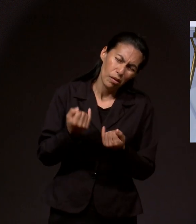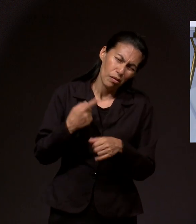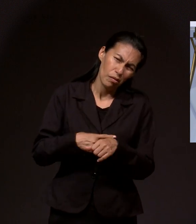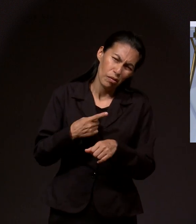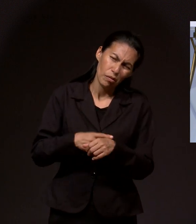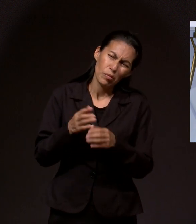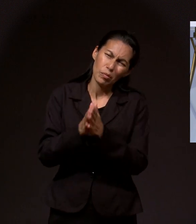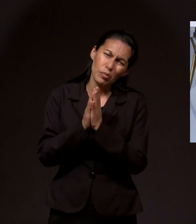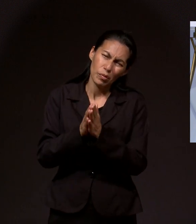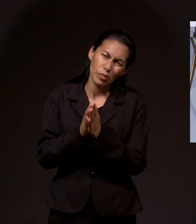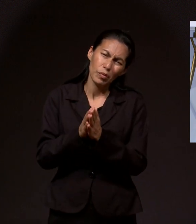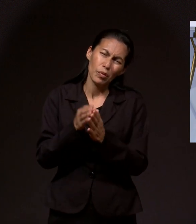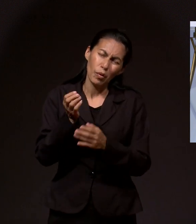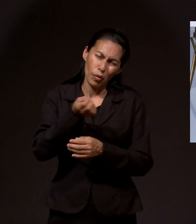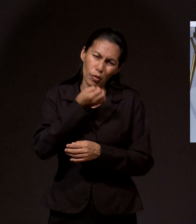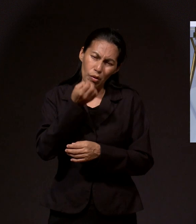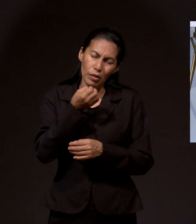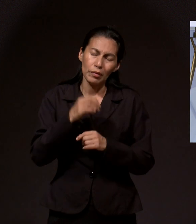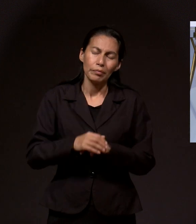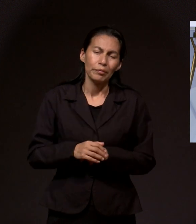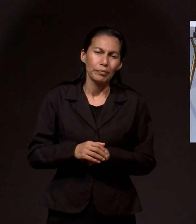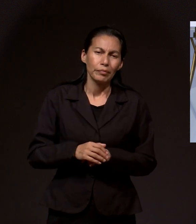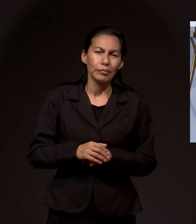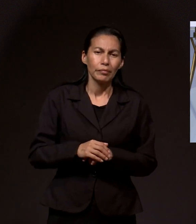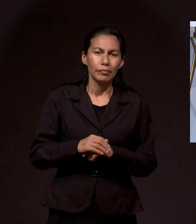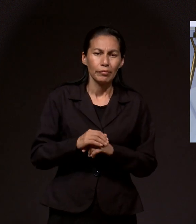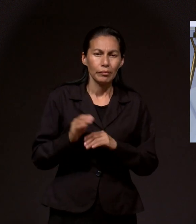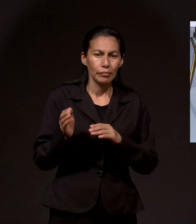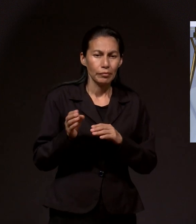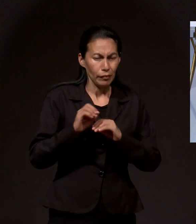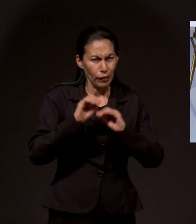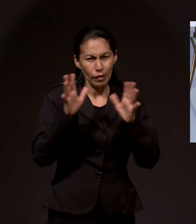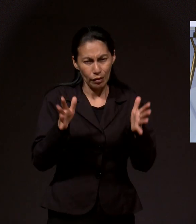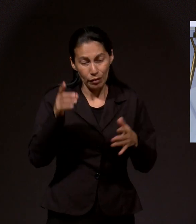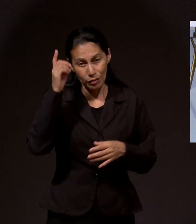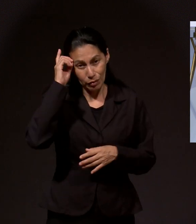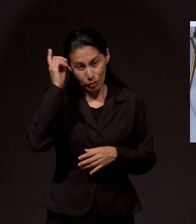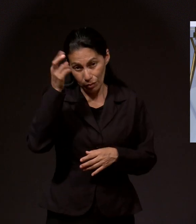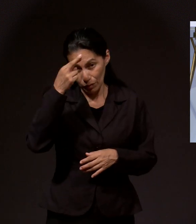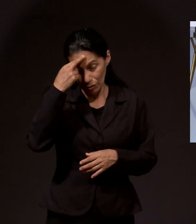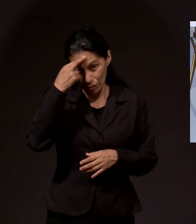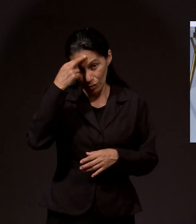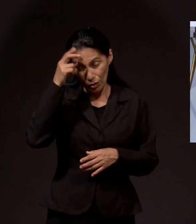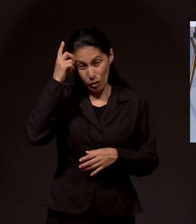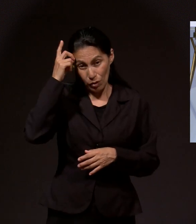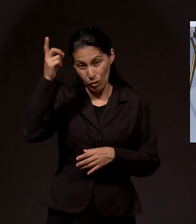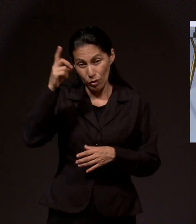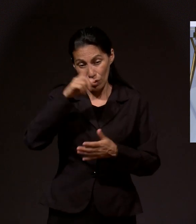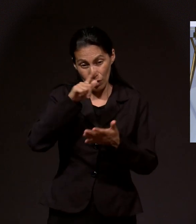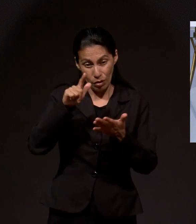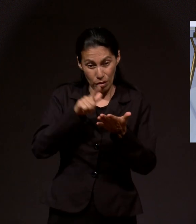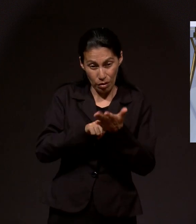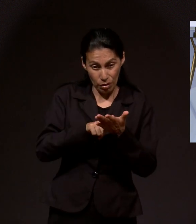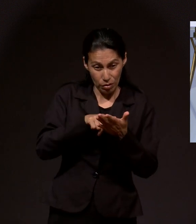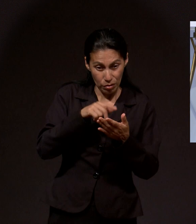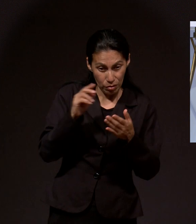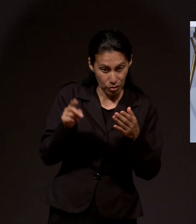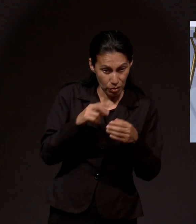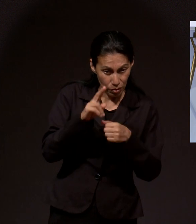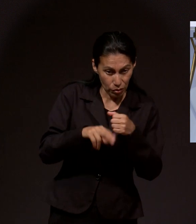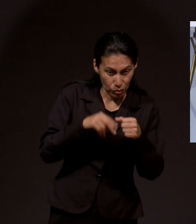Recuerden ustedes que Dios nos guía a la obediencia de sus leyes naturales también. Hacemos lo que podemos